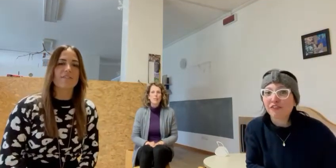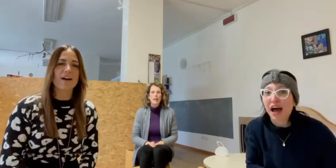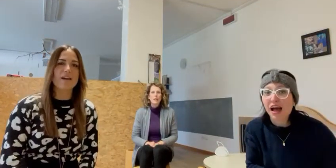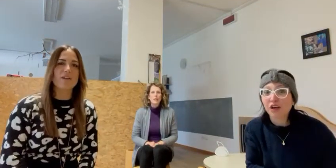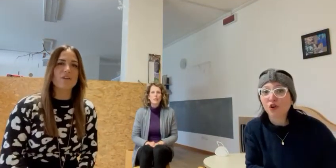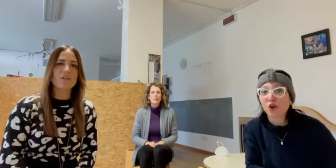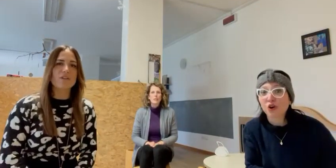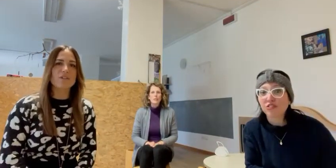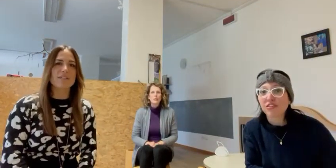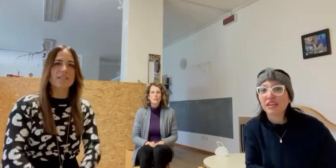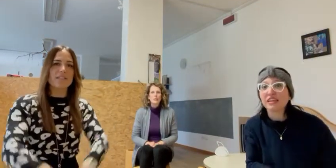fa così